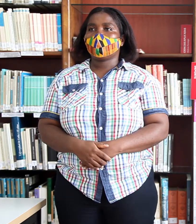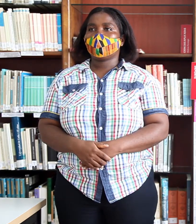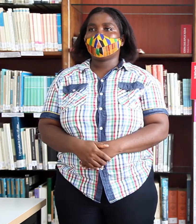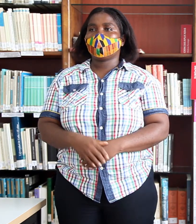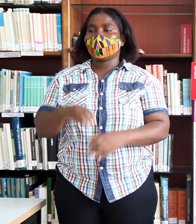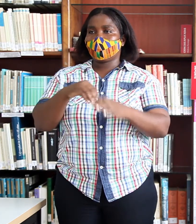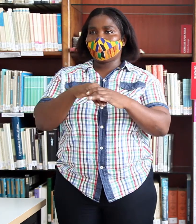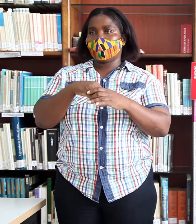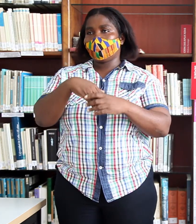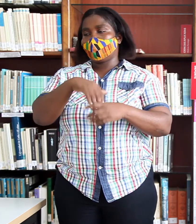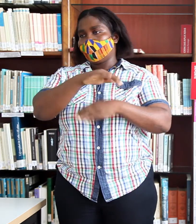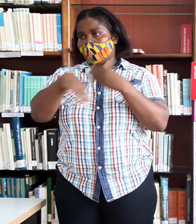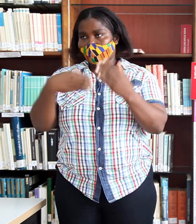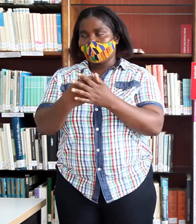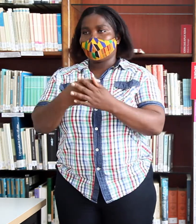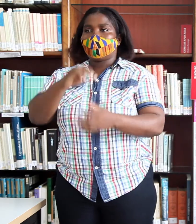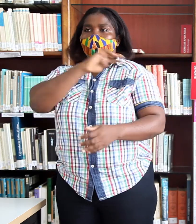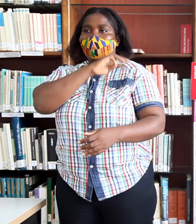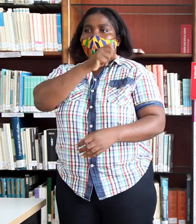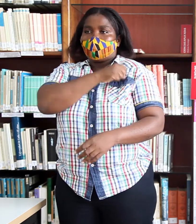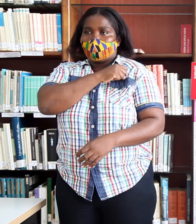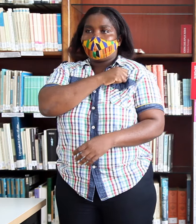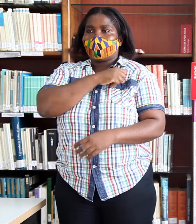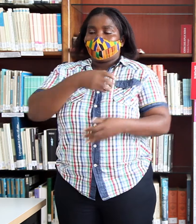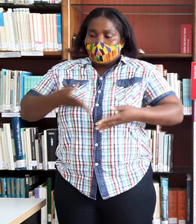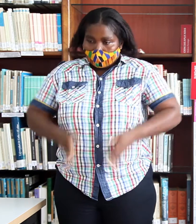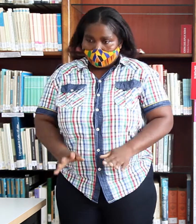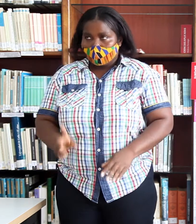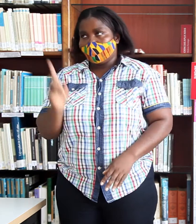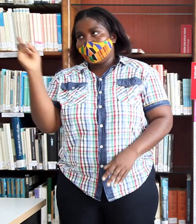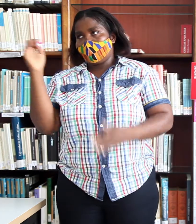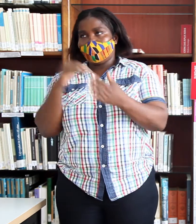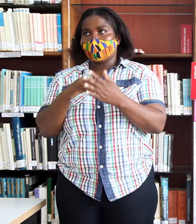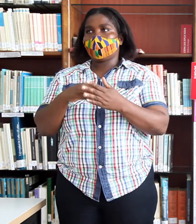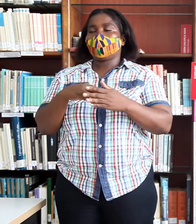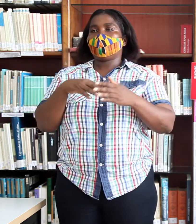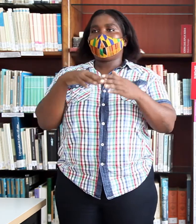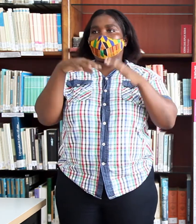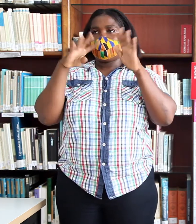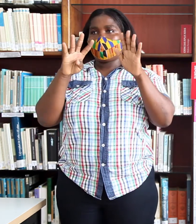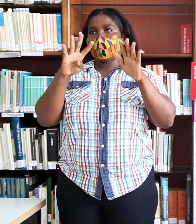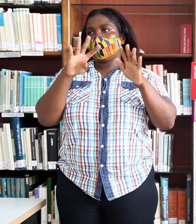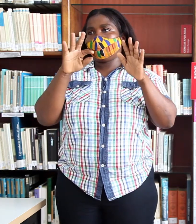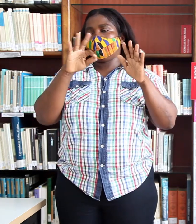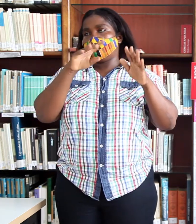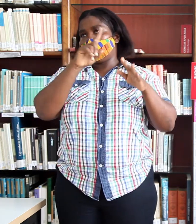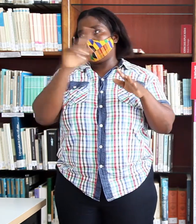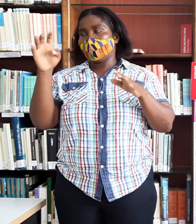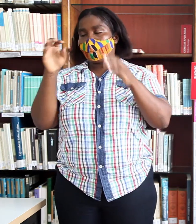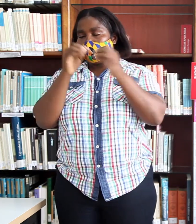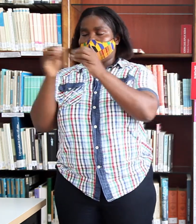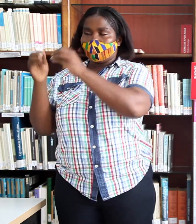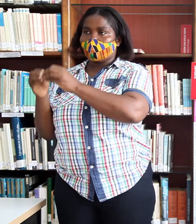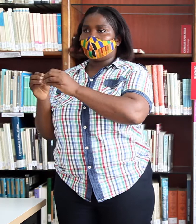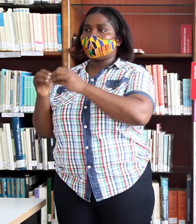Entre tanto, María Zoe Ángel Ecomo nació en el año 1945 en Bebeín, una